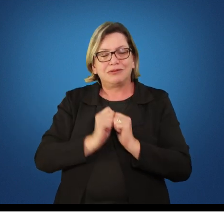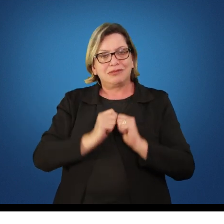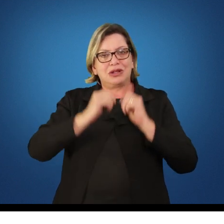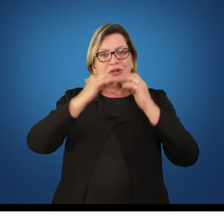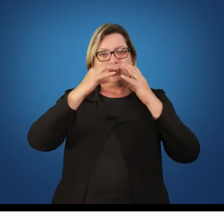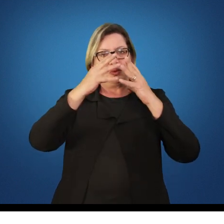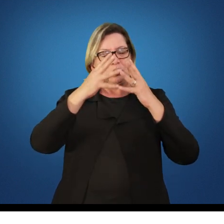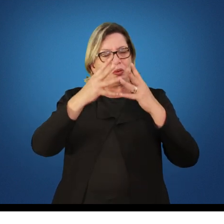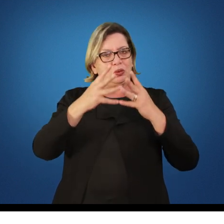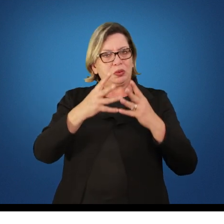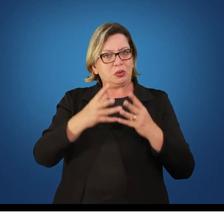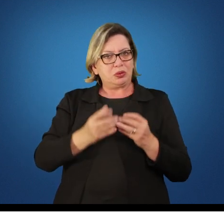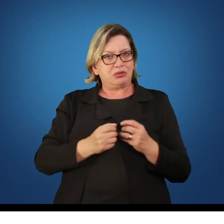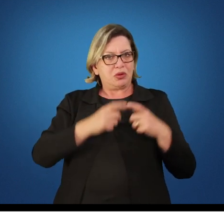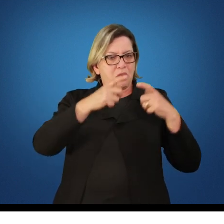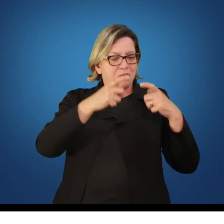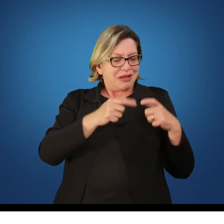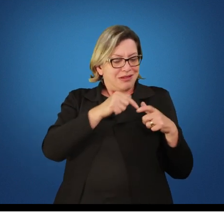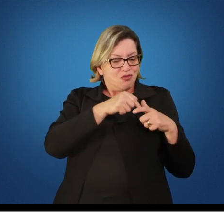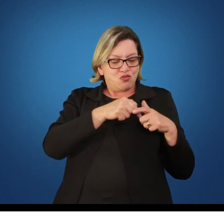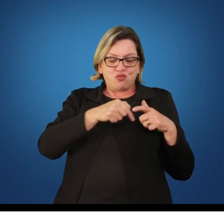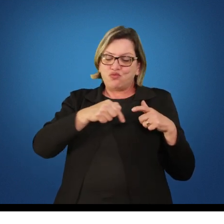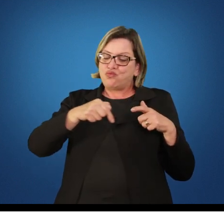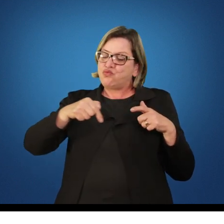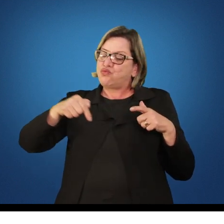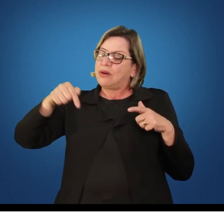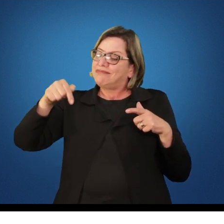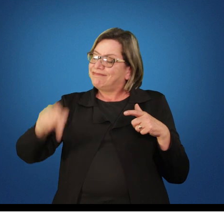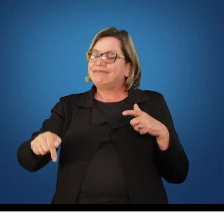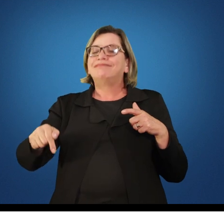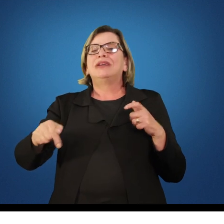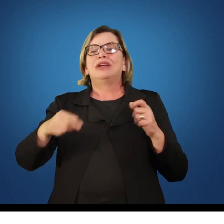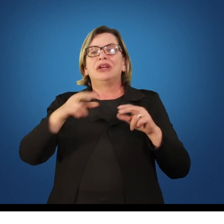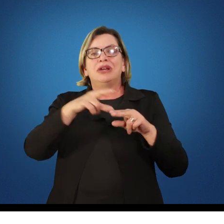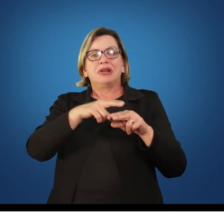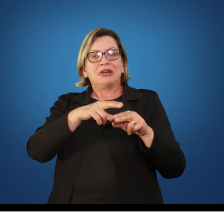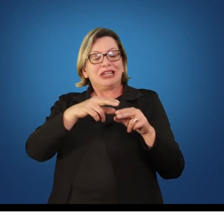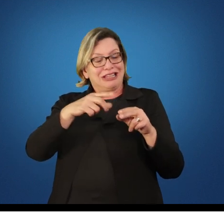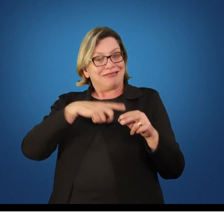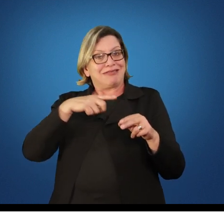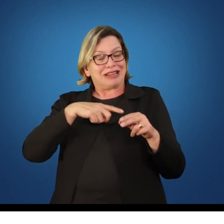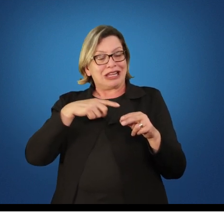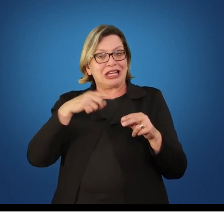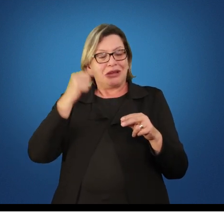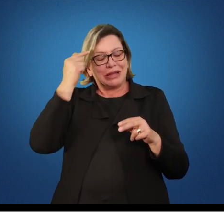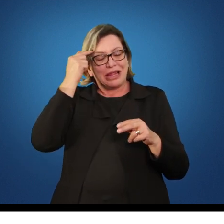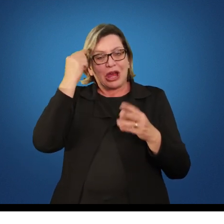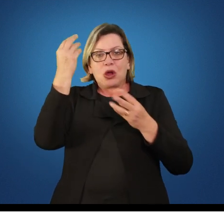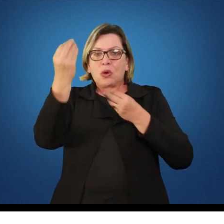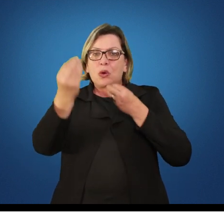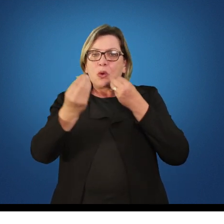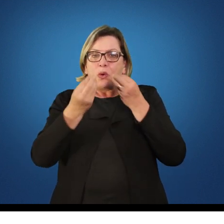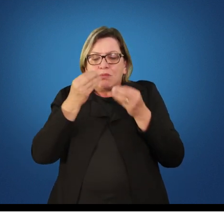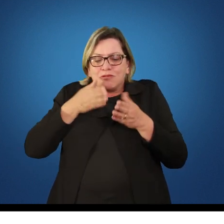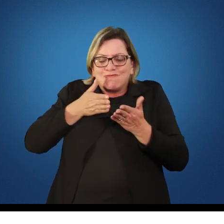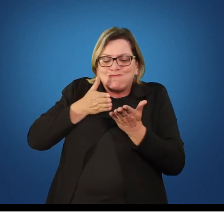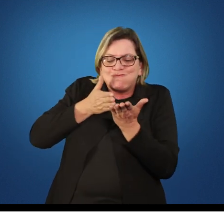lugar e termina em outro lugar. E para isso existe como trabalhar, como andar por esse percurso, como andar,